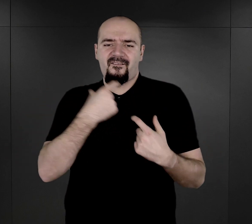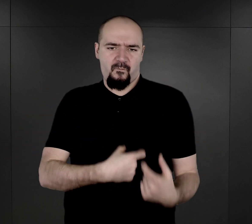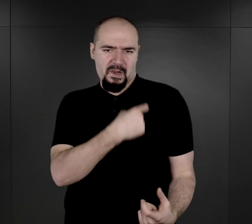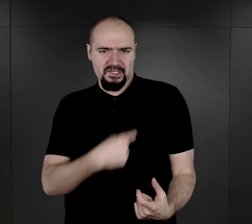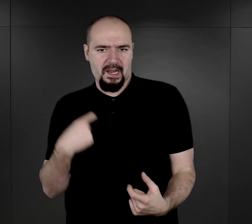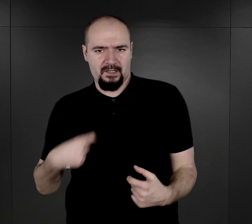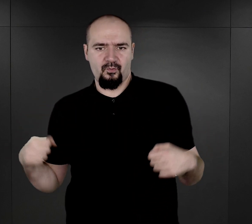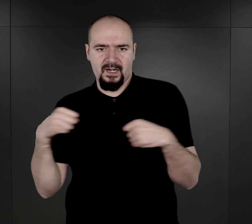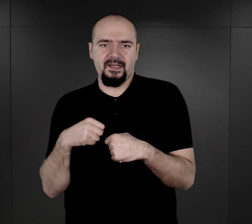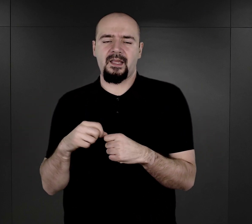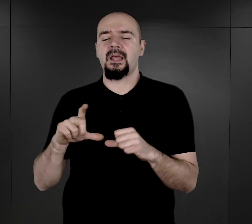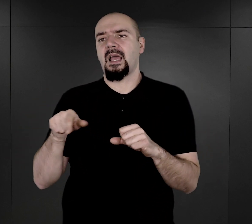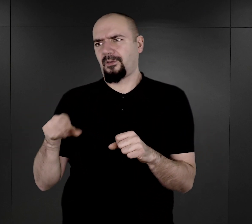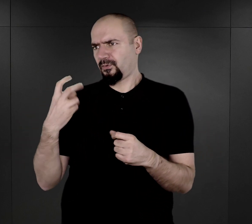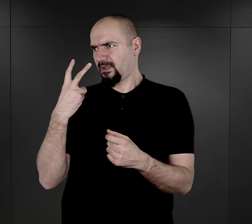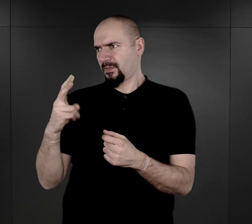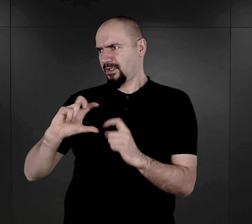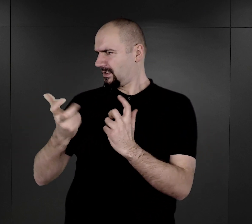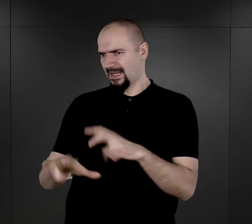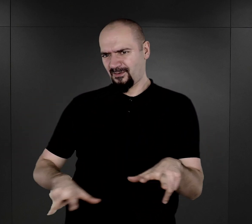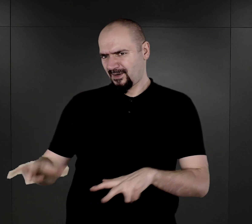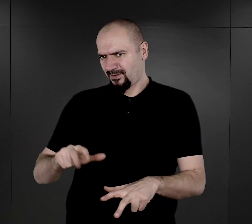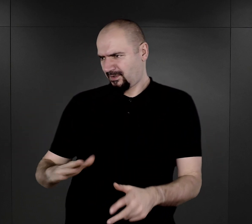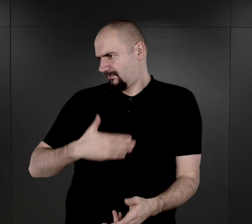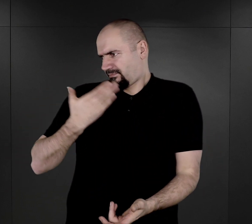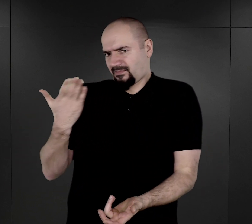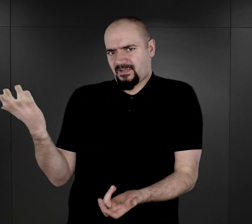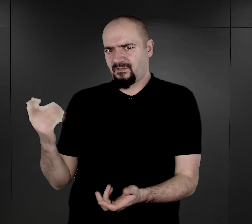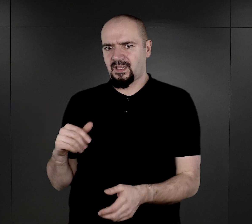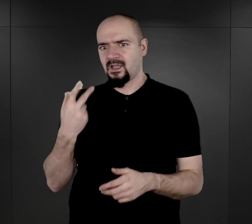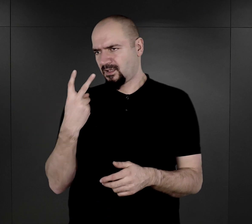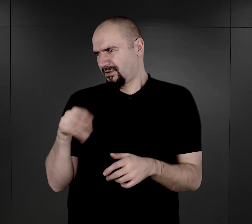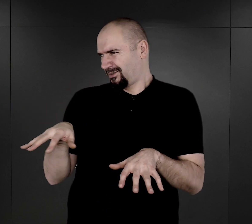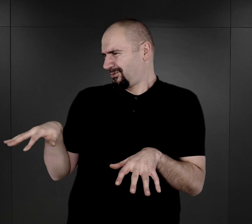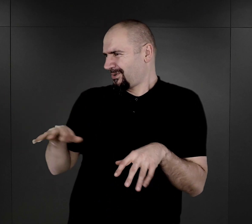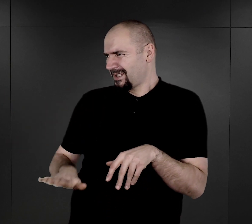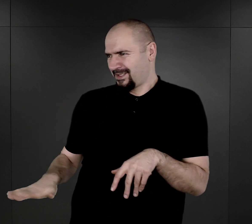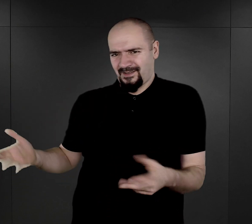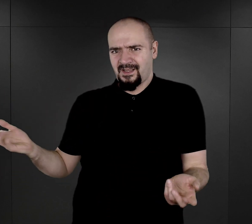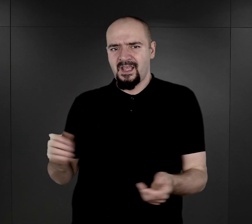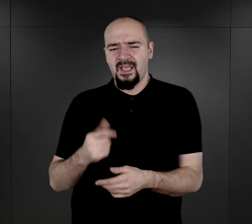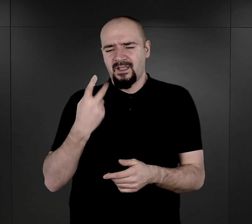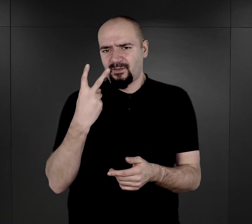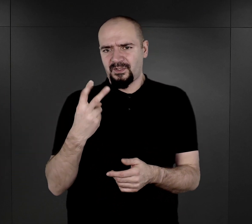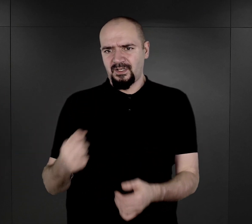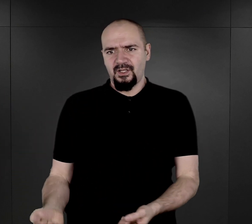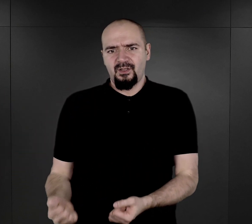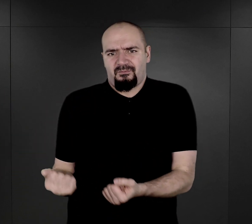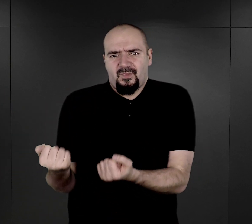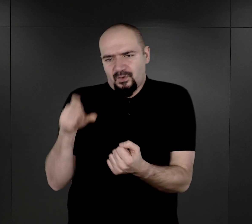A tutaj zobaczyli całe rodziny, zobaczyli mnóstwo dzieci, zobaczyli ludzi niosących